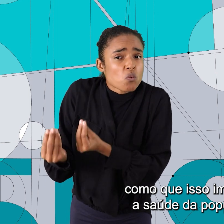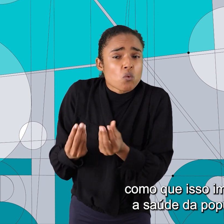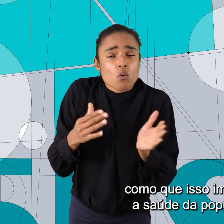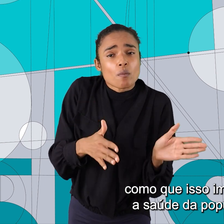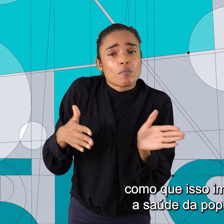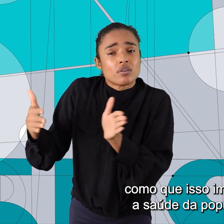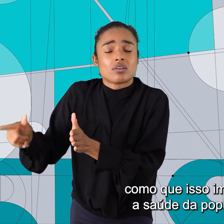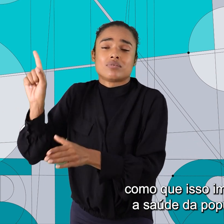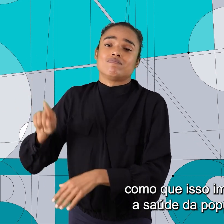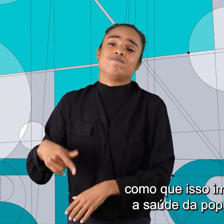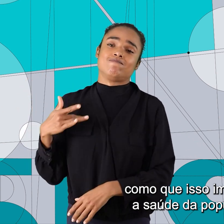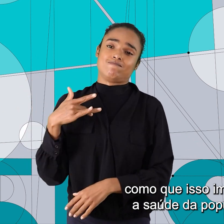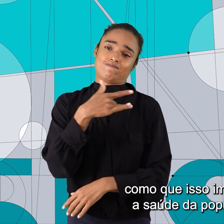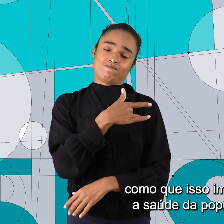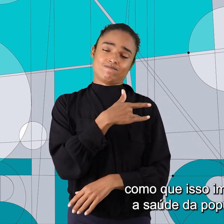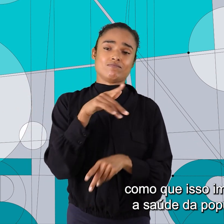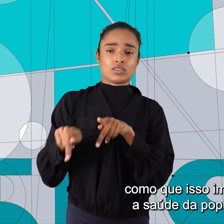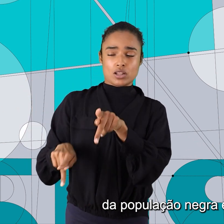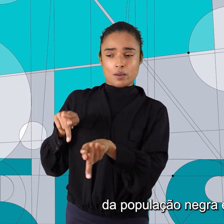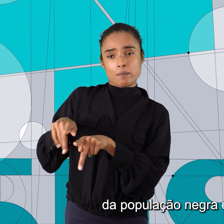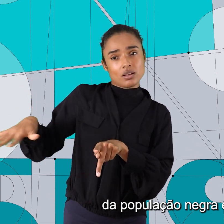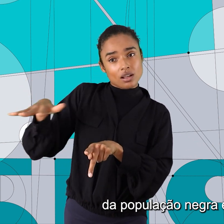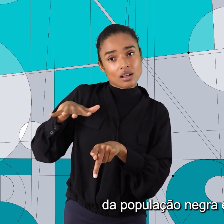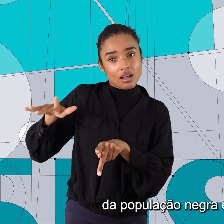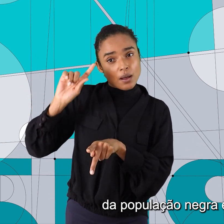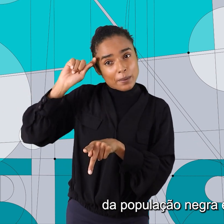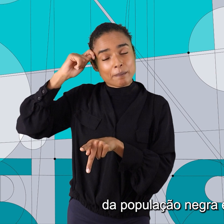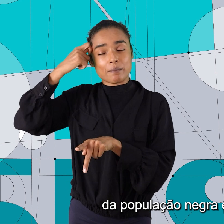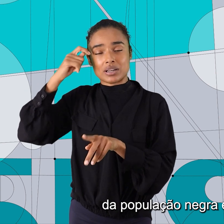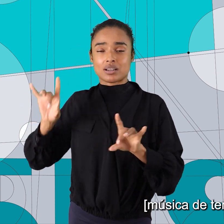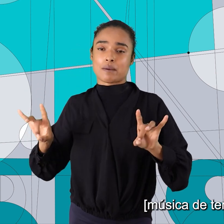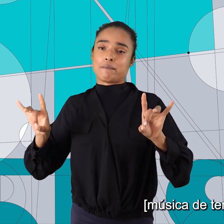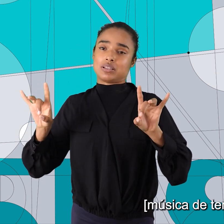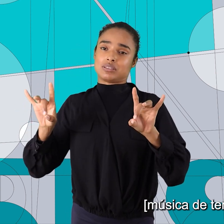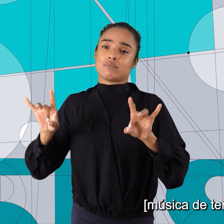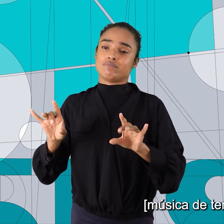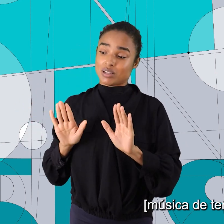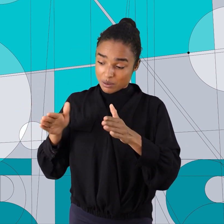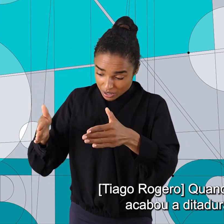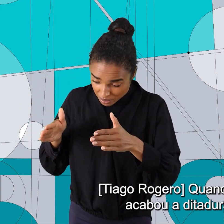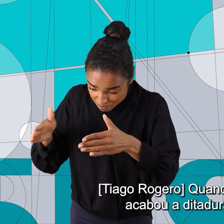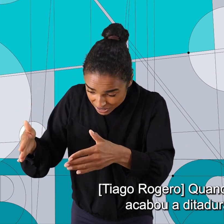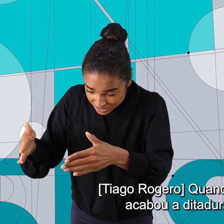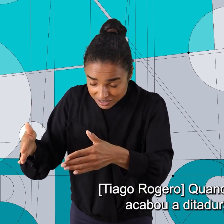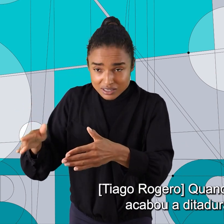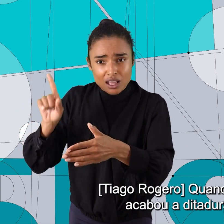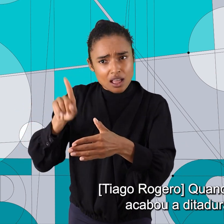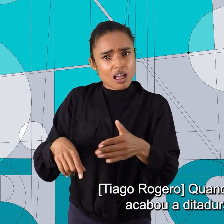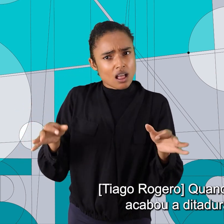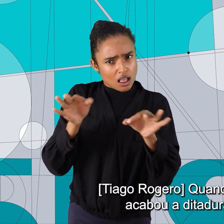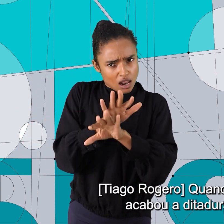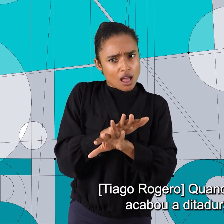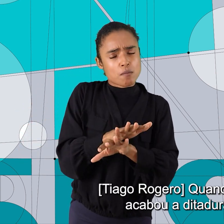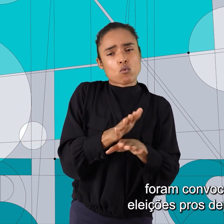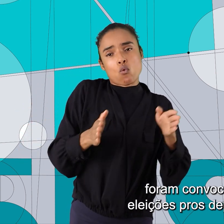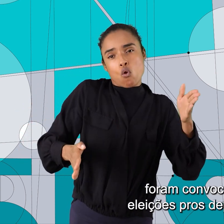impactava a saúde da população, da população negra em especial. Quando finalmente acabou a